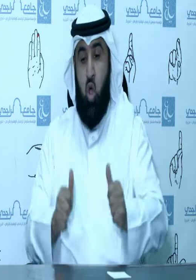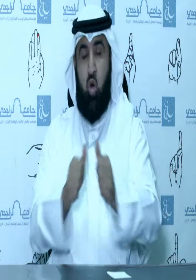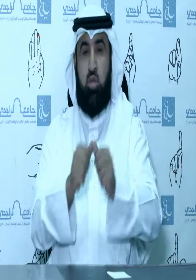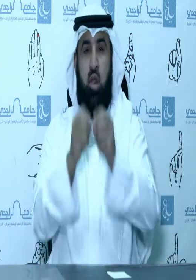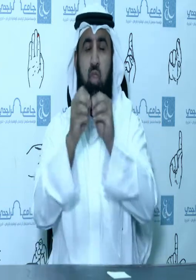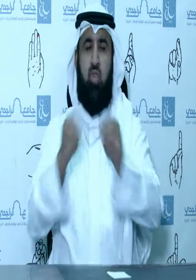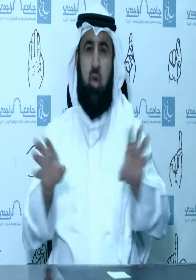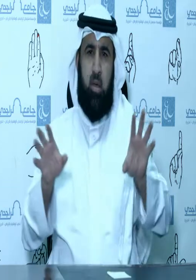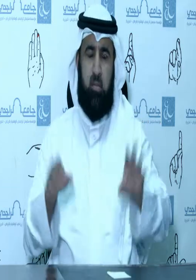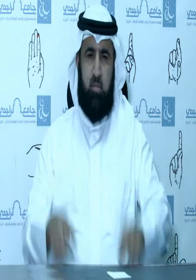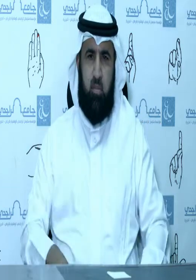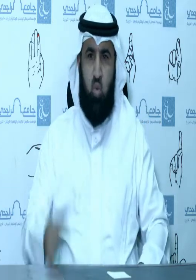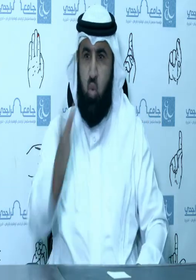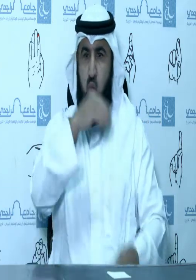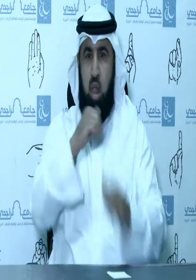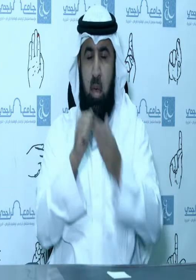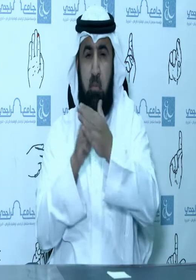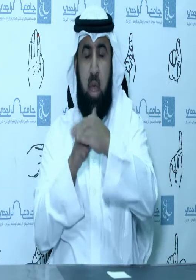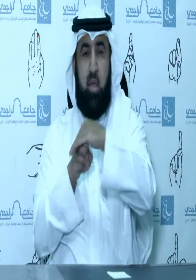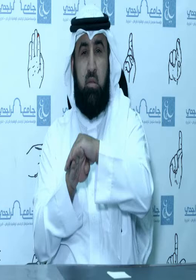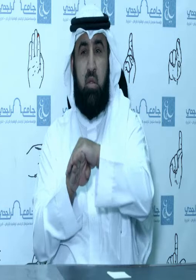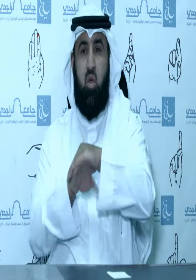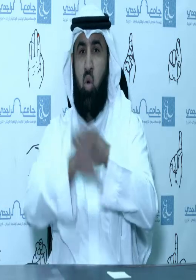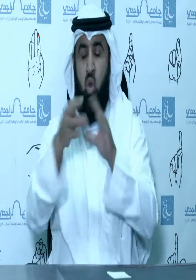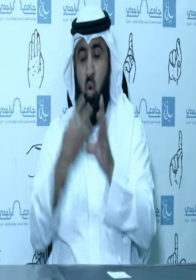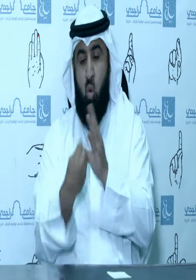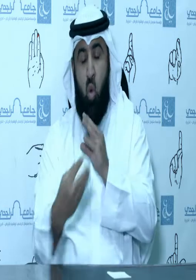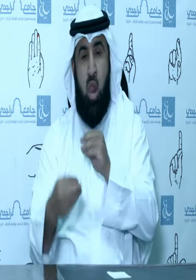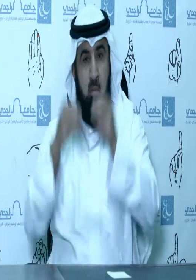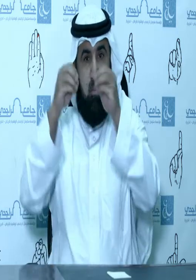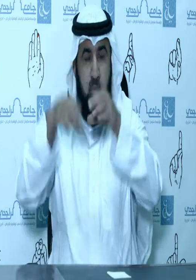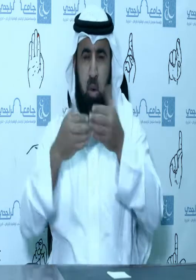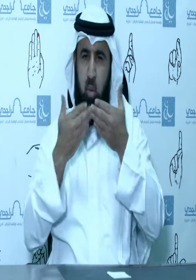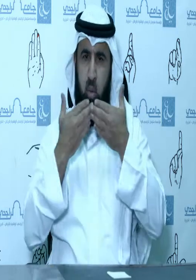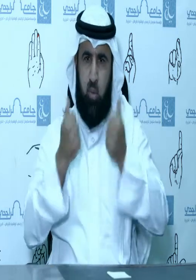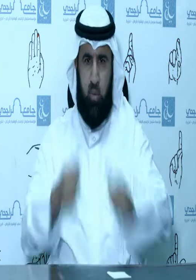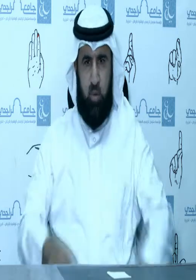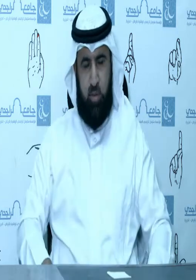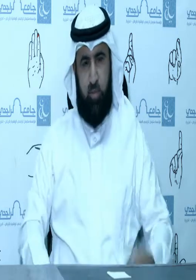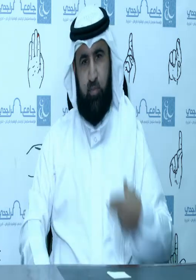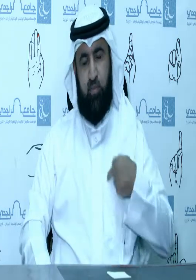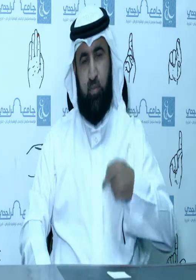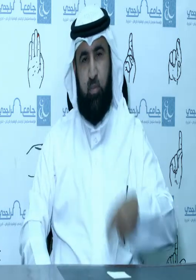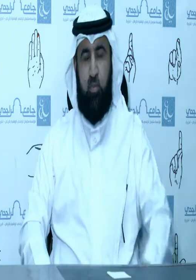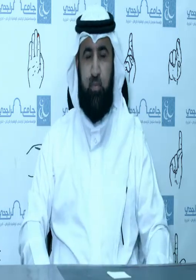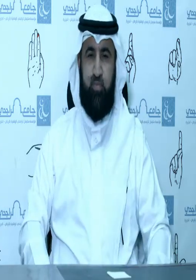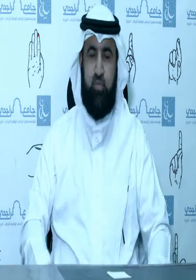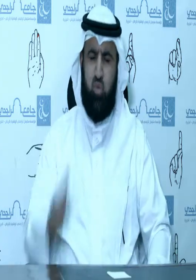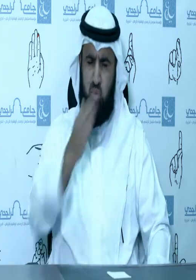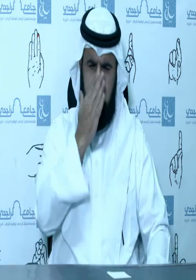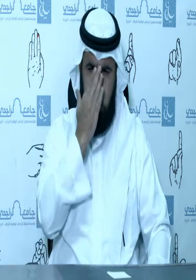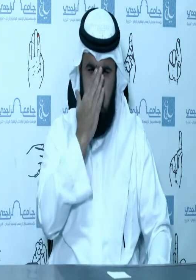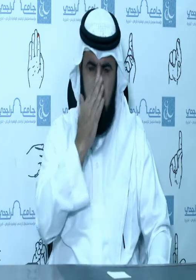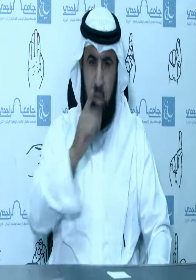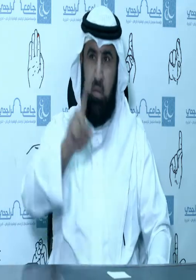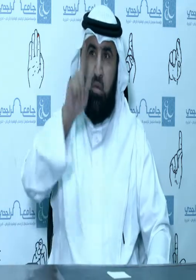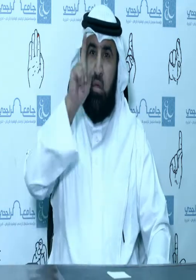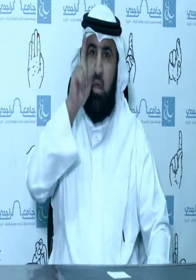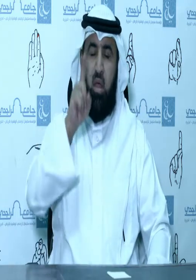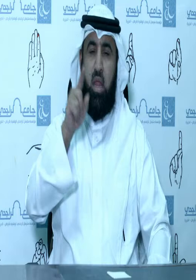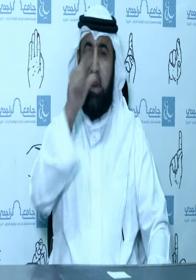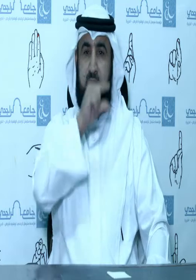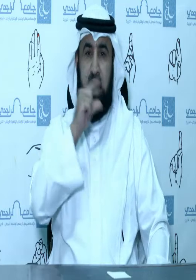ثمة بيت ينشئ أجيالا مباركين ولذا عباد الله رغب